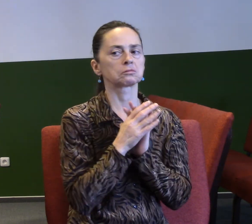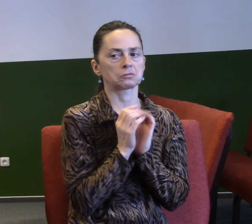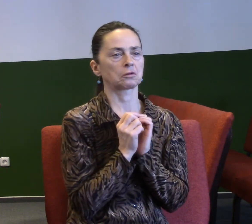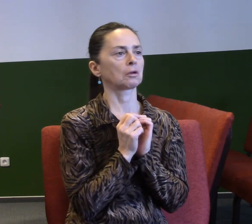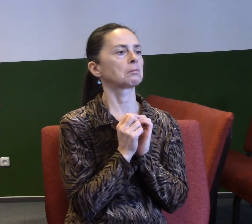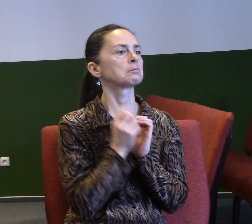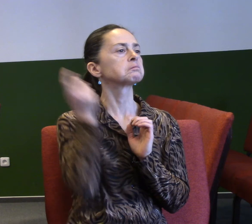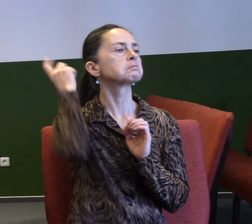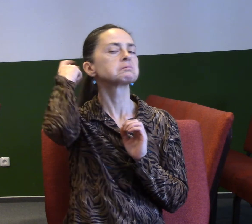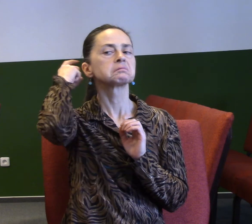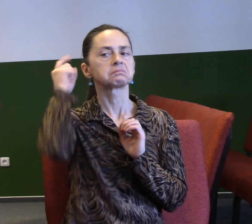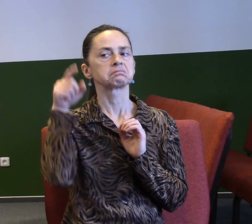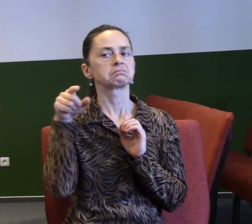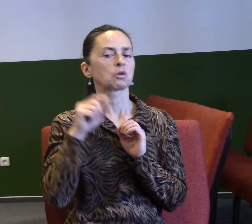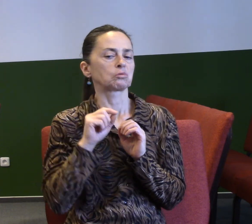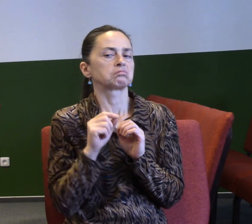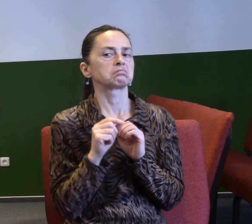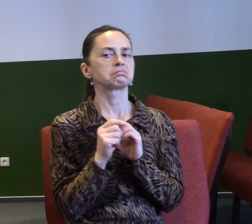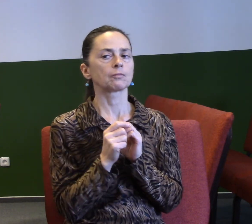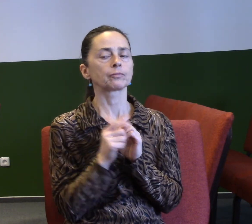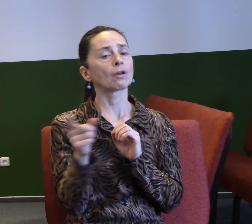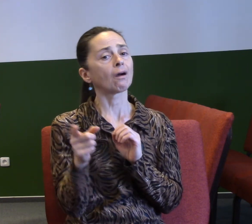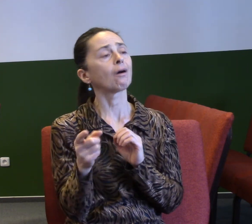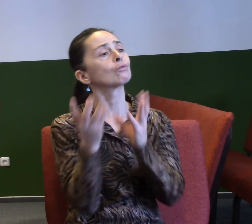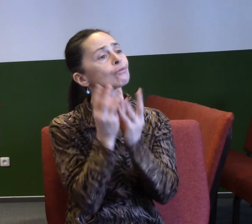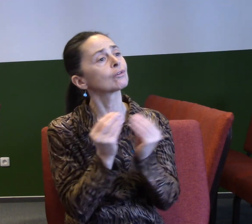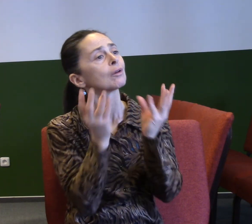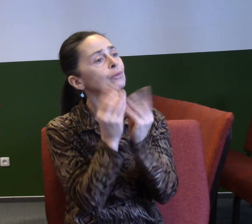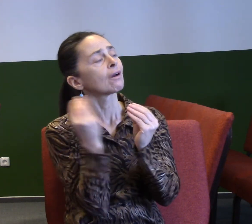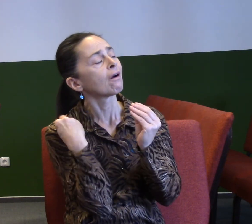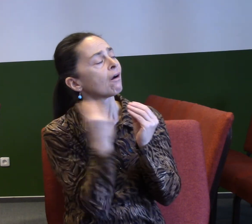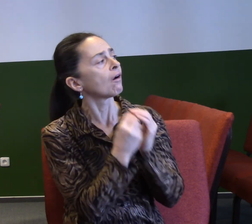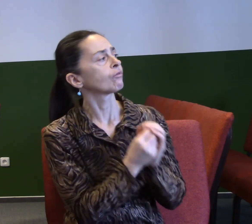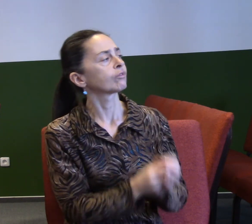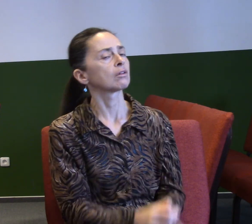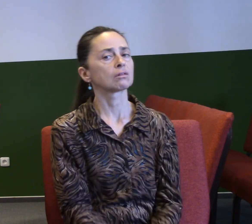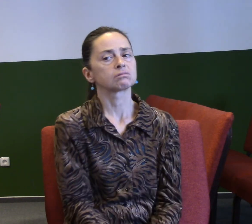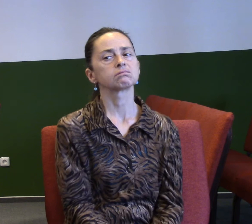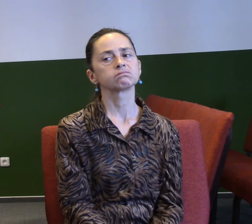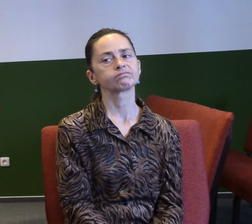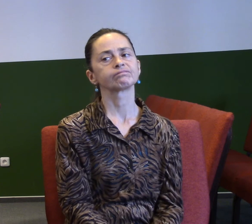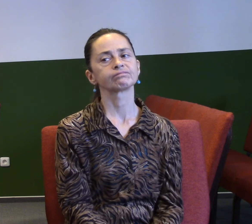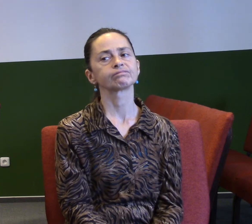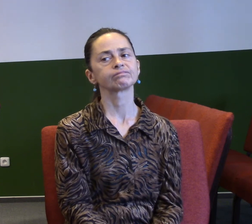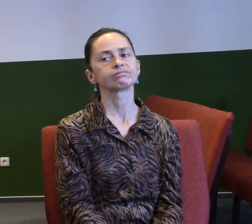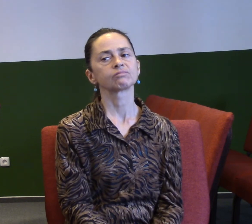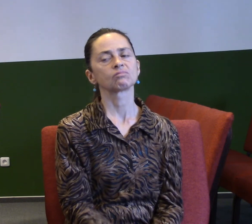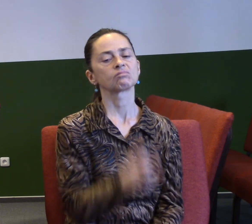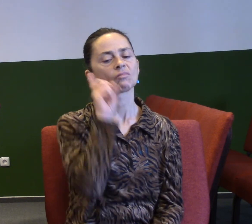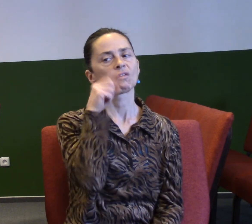jasný. A tak, když něco vypráví, tak my už to jenom sázíme do těch políček, které máme už dávno pojmenované. A tak